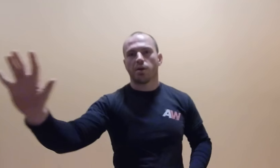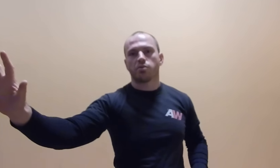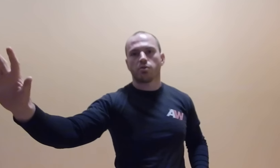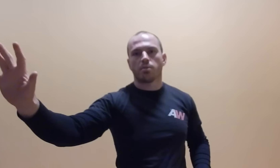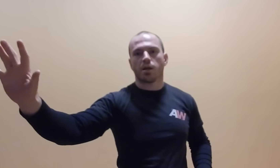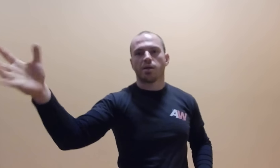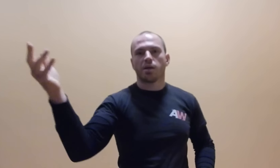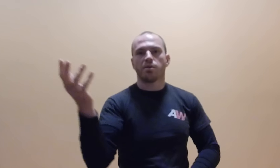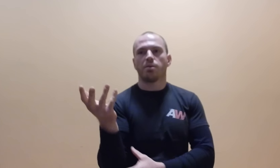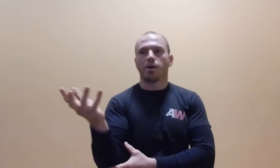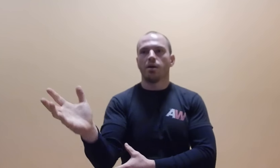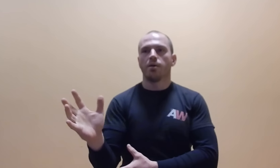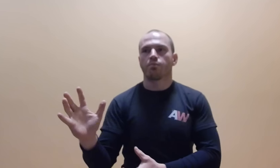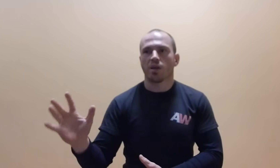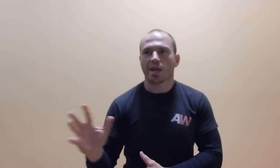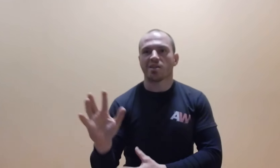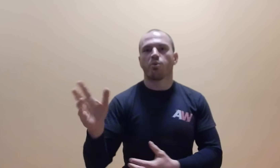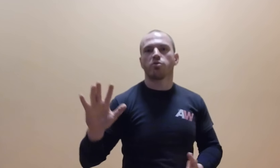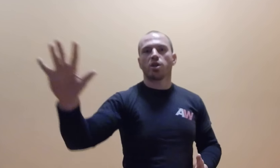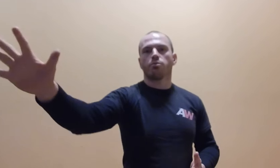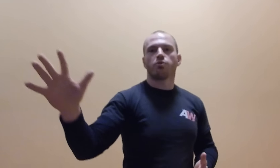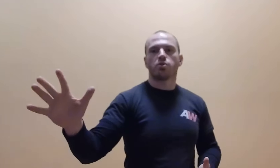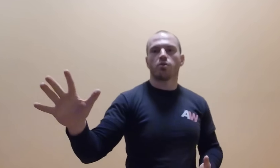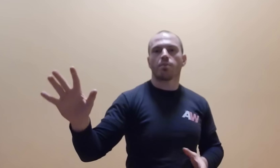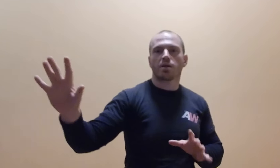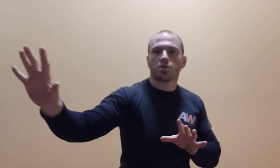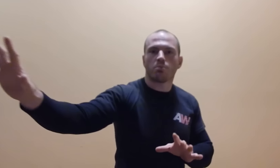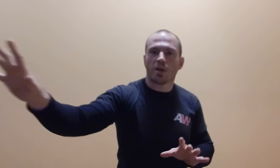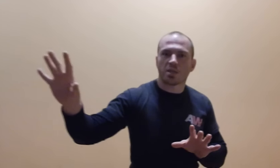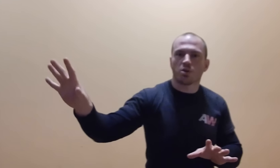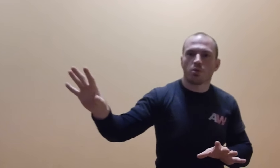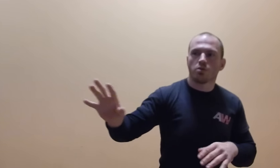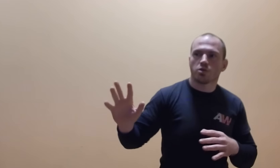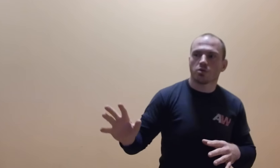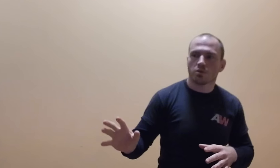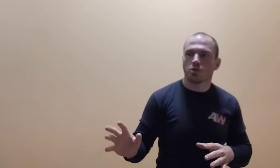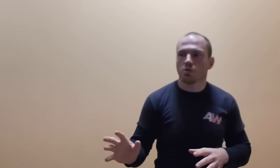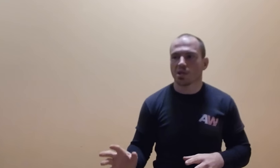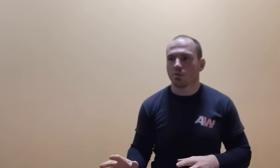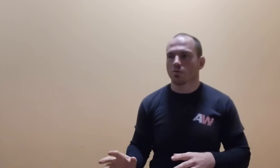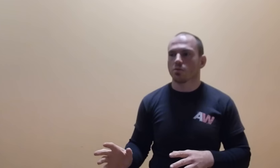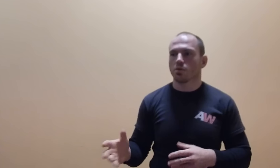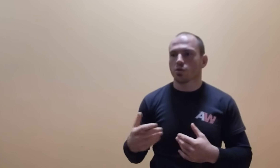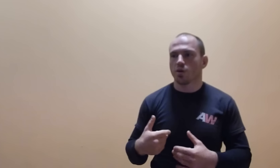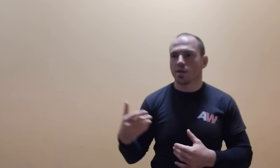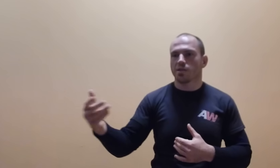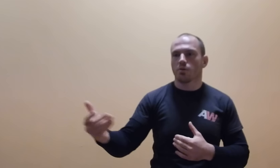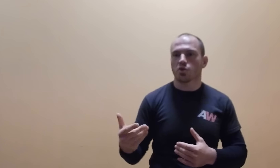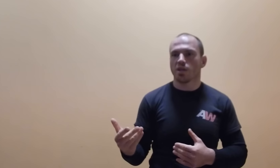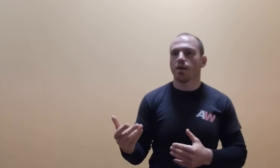ja wyciągam rękę, nie ma, jaki jest powód, że ja ją tu wyciągam, ja chcę się bronić, ktoś się czuje, ja czuję jakieś zagrożenie,